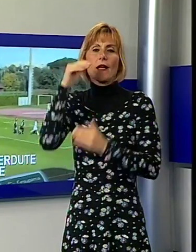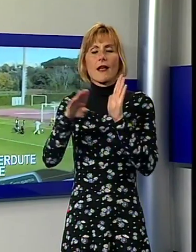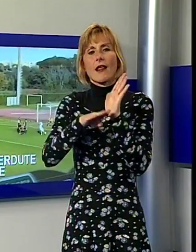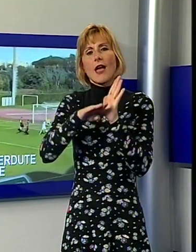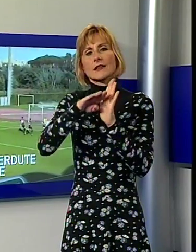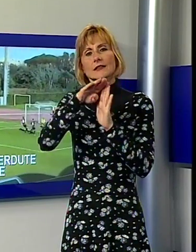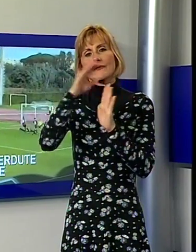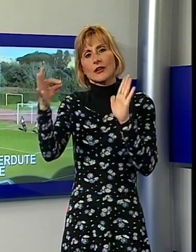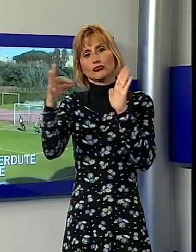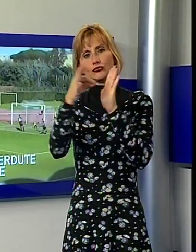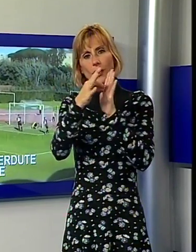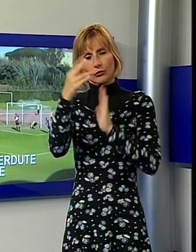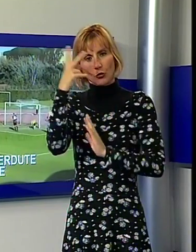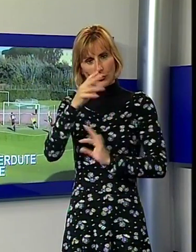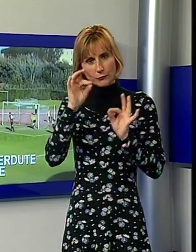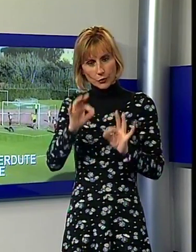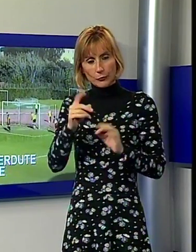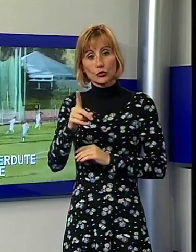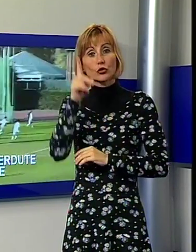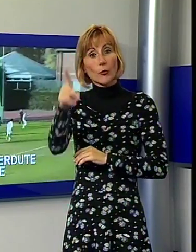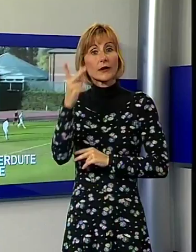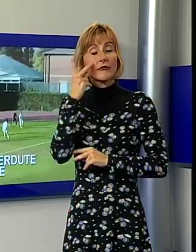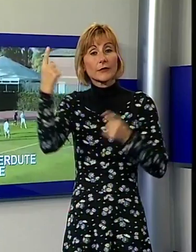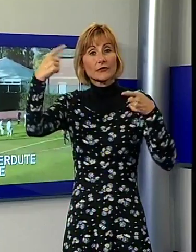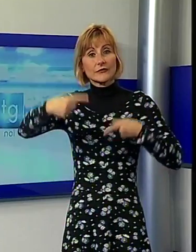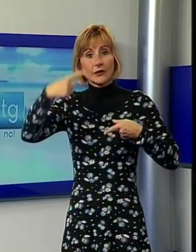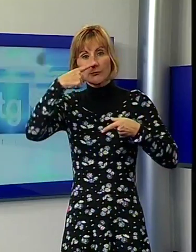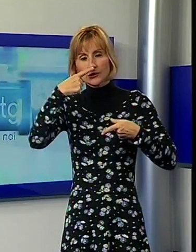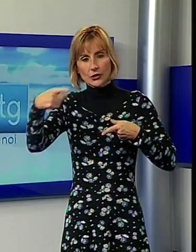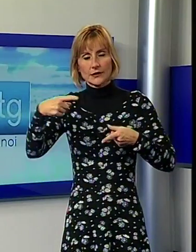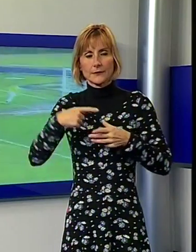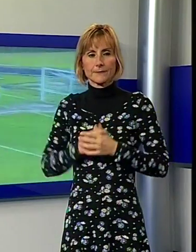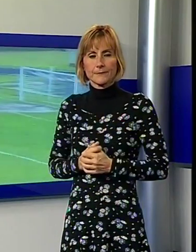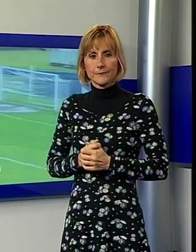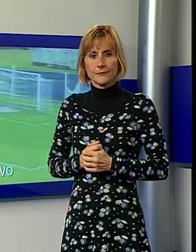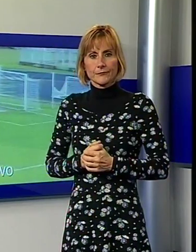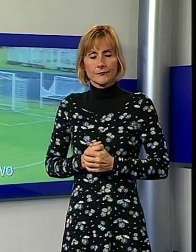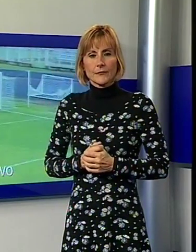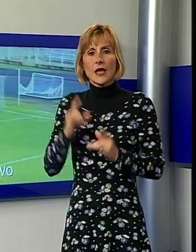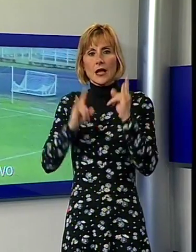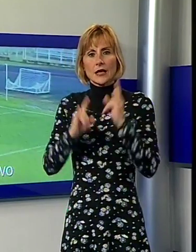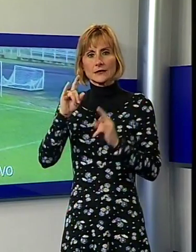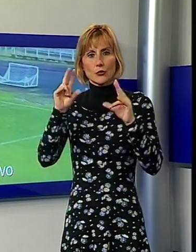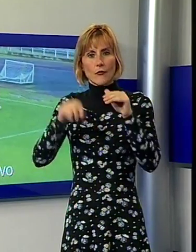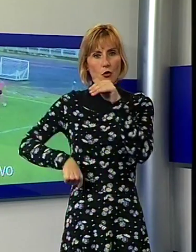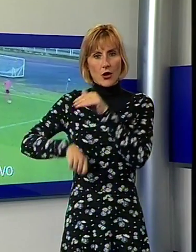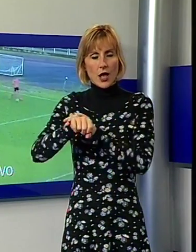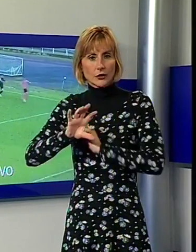riscatto passa domenica prossima dal derby con la Pistoiese. La remuntata del Castelnuovo in promozione, seconda vittoria